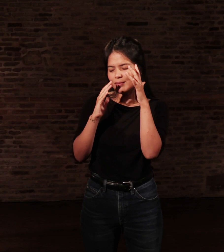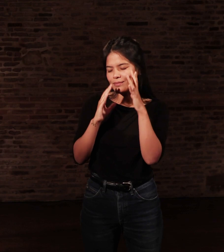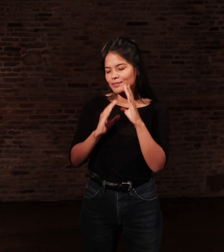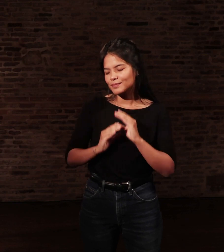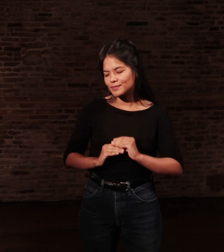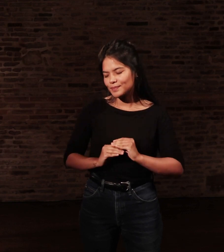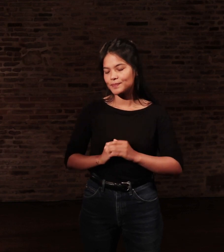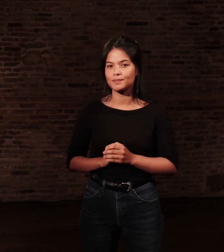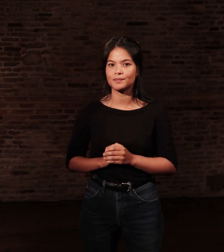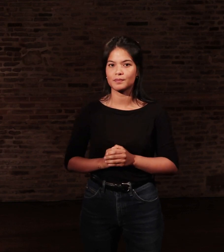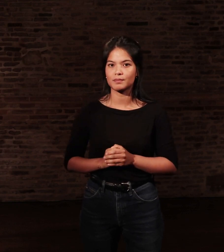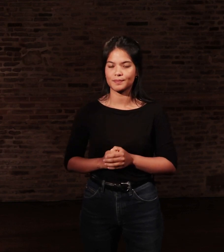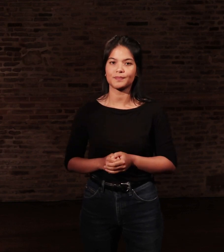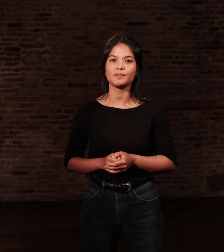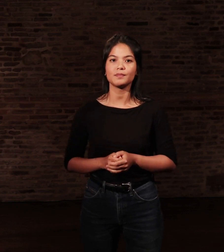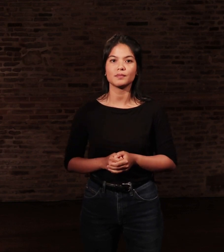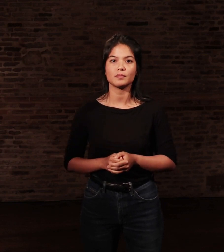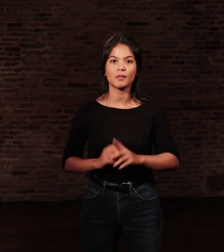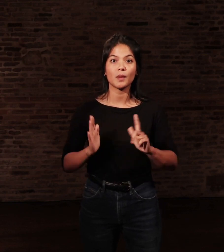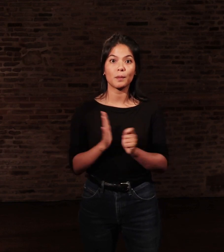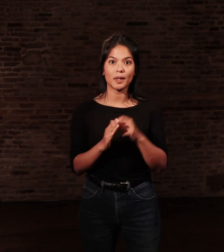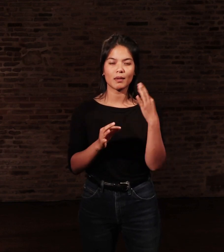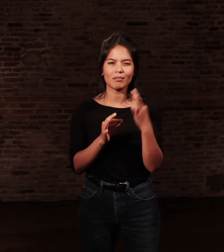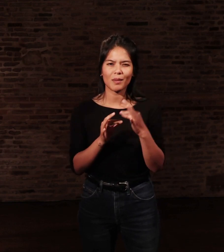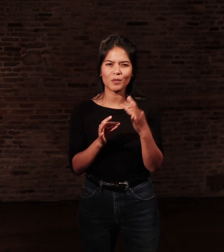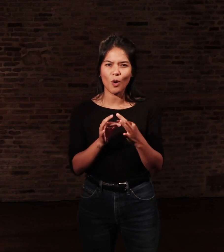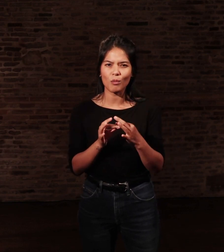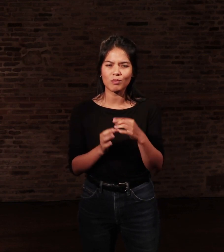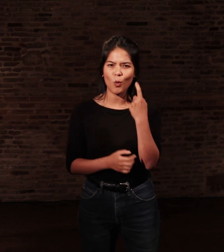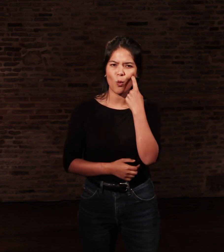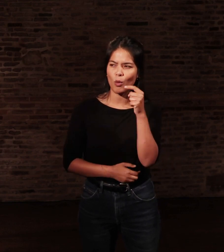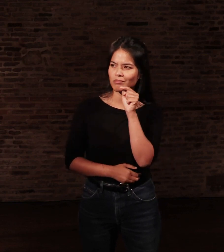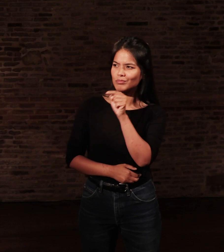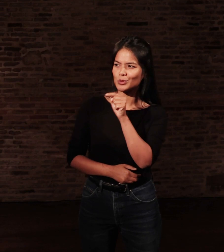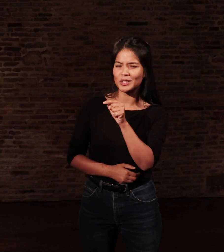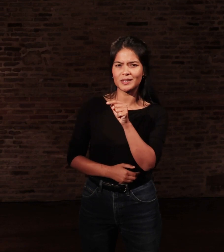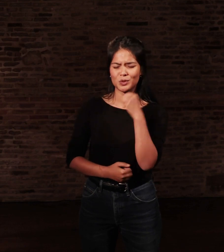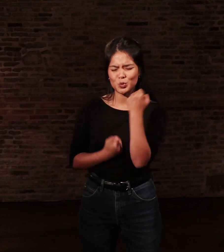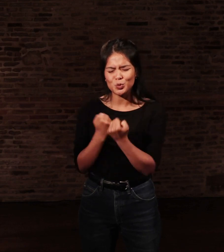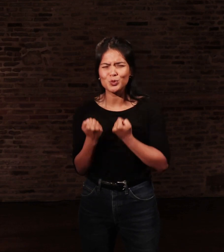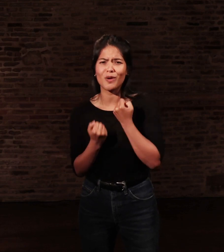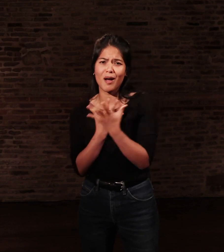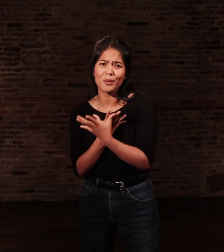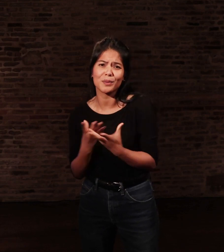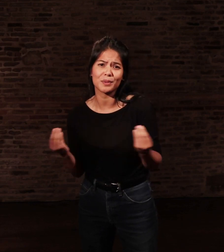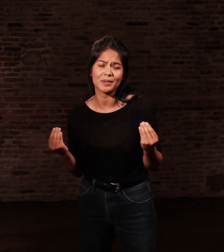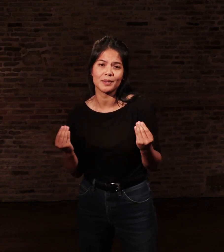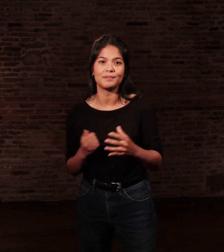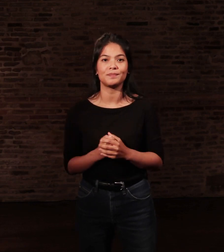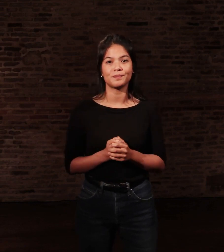» En septembre, j'appris que sa souffrance s'estompait. Le 2 février 2000, mon